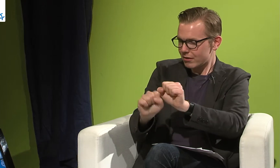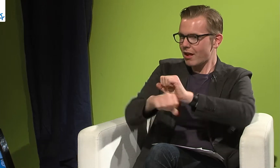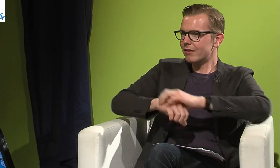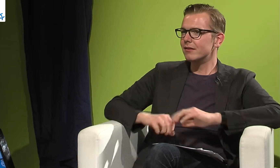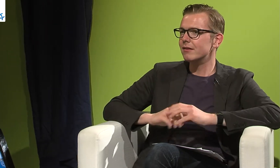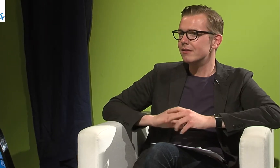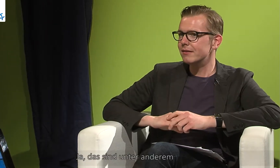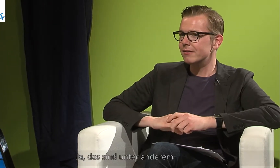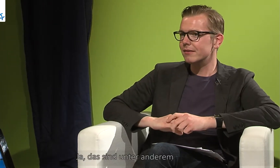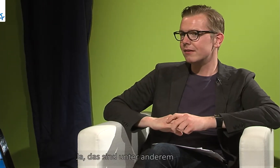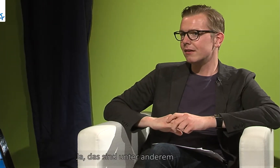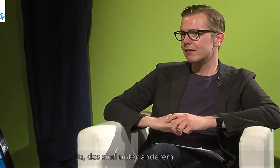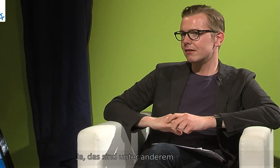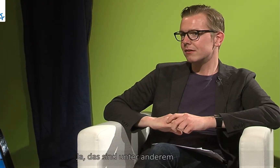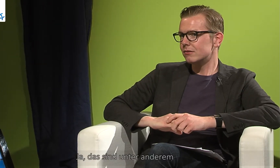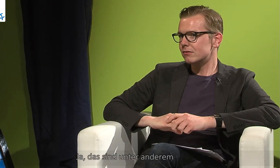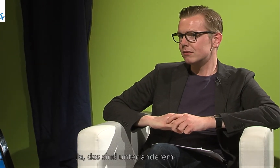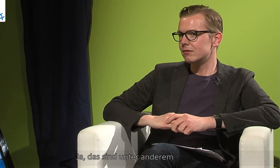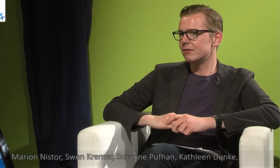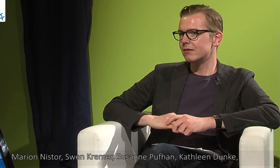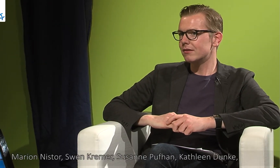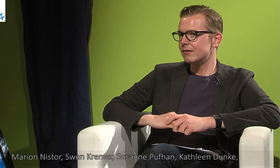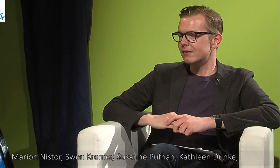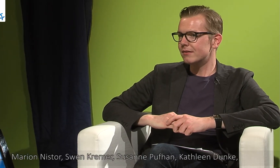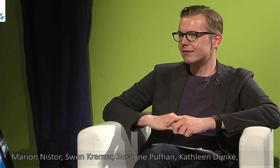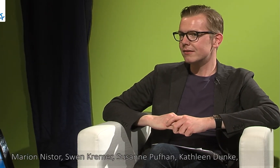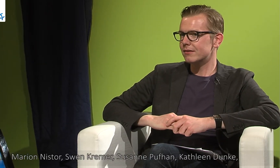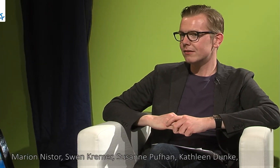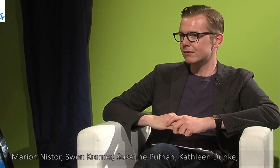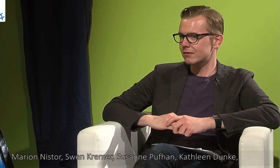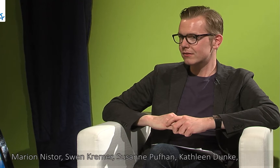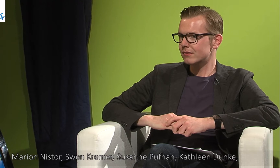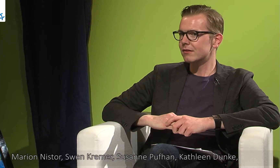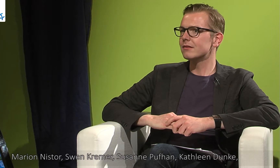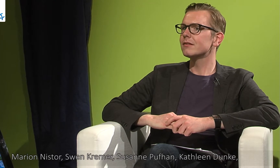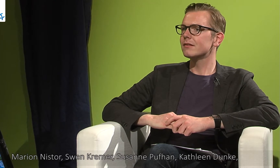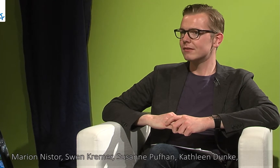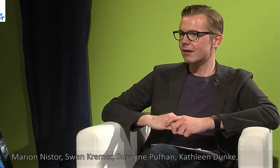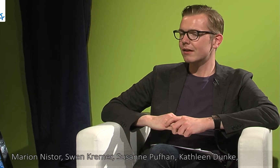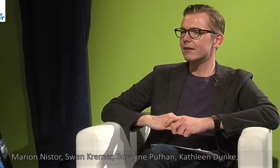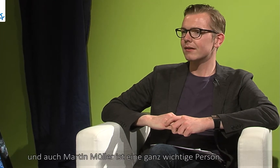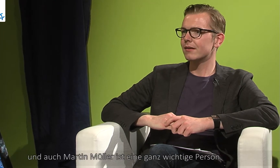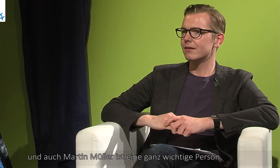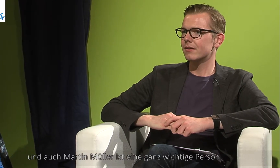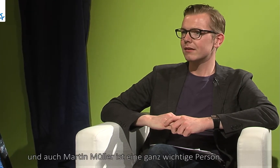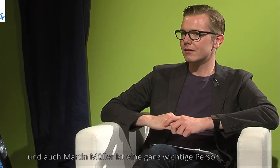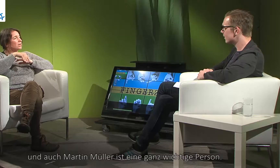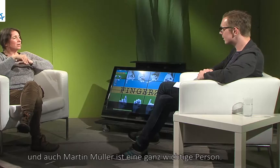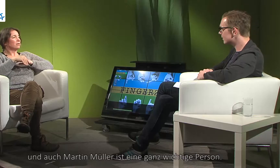Ja, also das sind unter anderem Marion Nistor, Sven Kermer, Susanne Puffan, Kathleen Dunke und auch